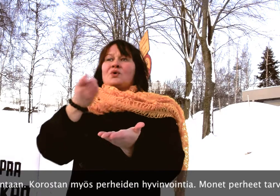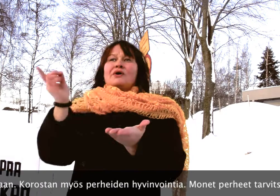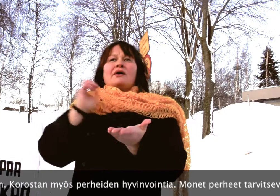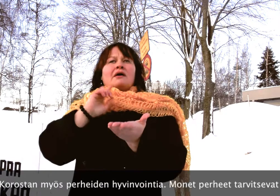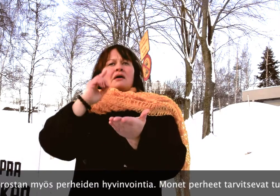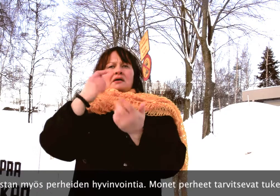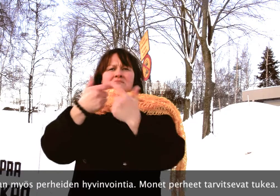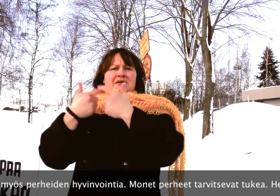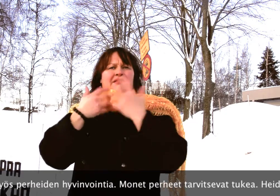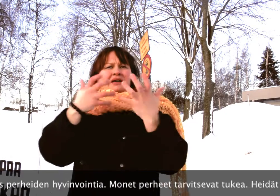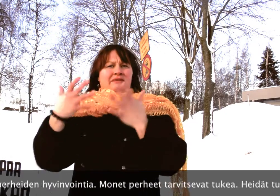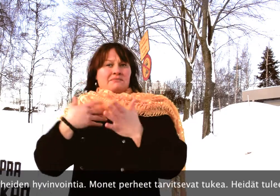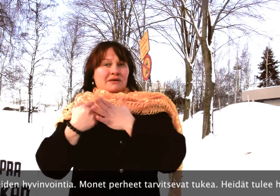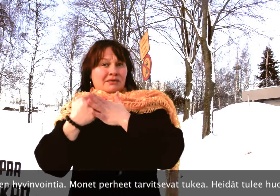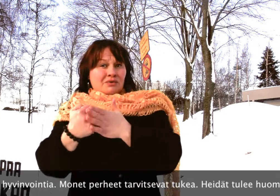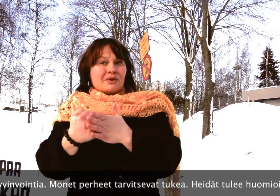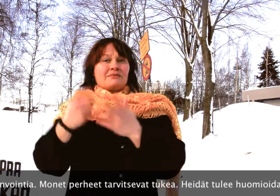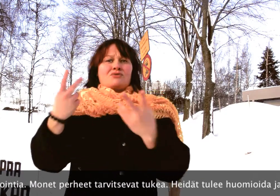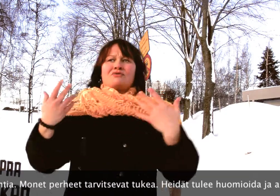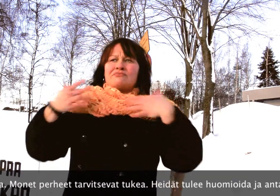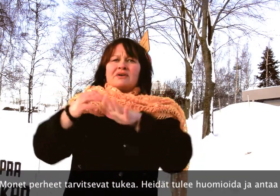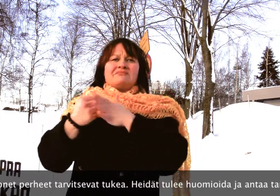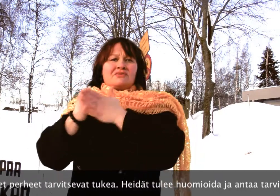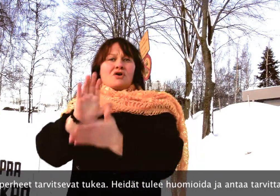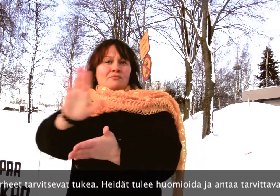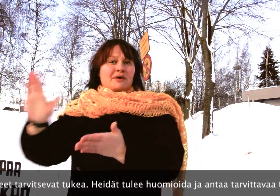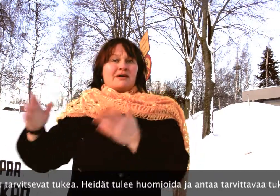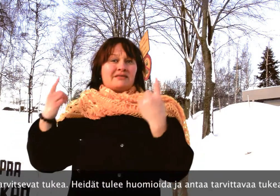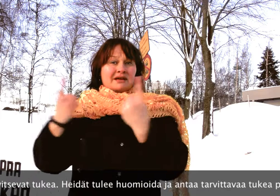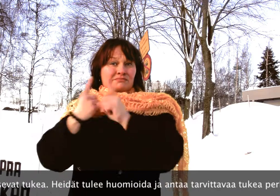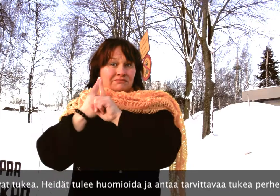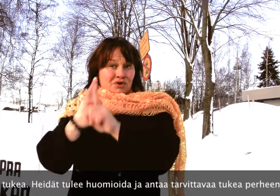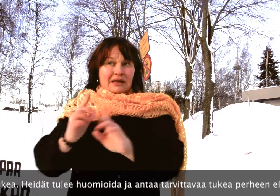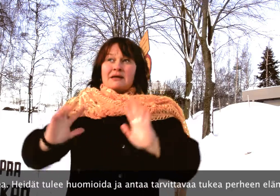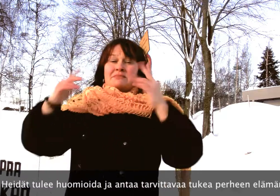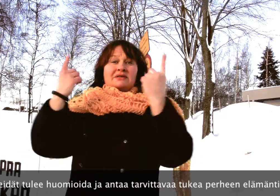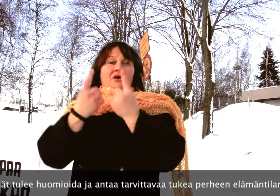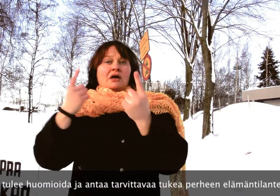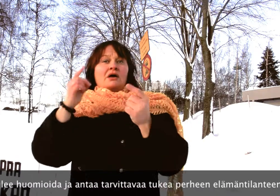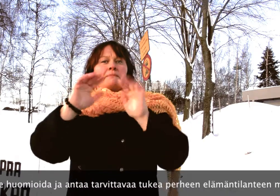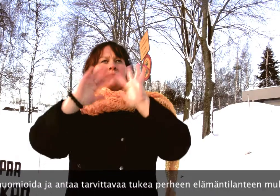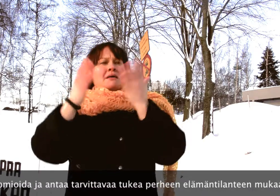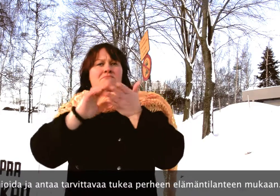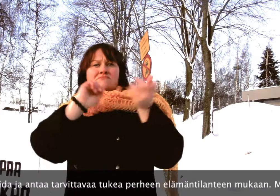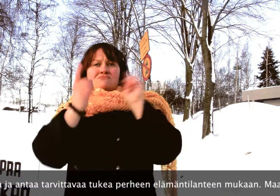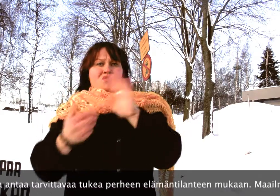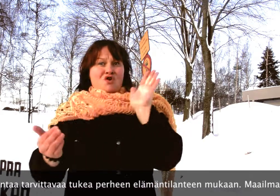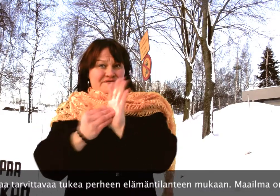hyvinvointia, koska monet perheet tarvitsevat tukea. Heidät tulee huomioida ja antaa tarvittavaa tukea perheen